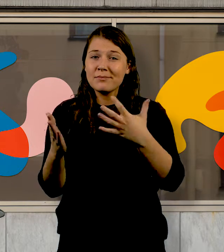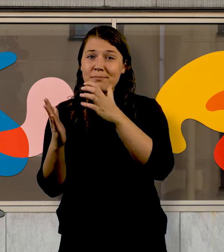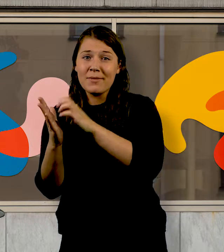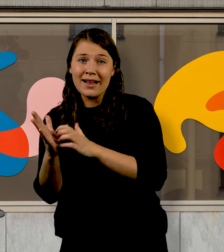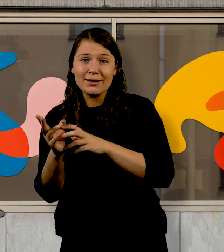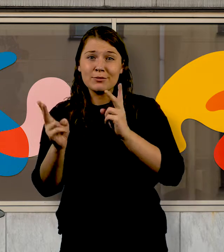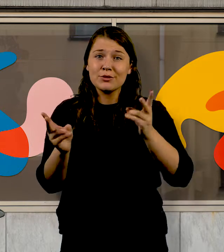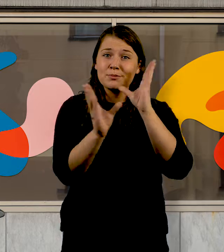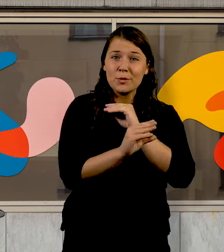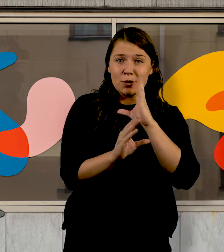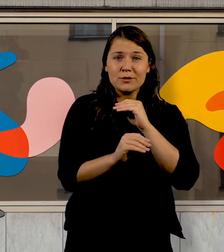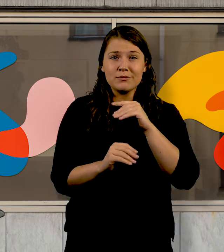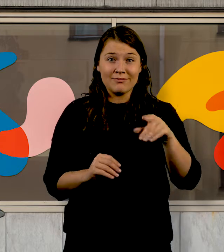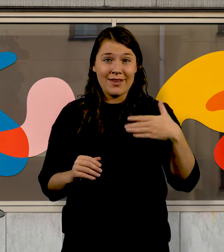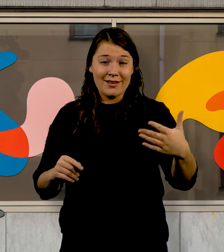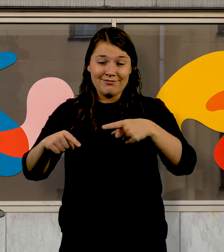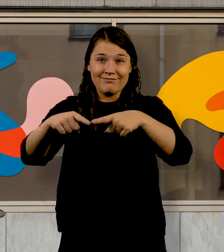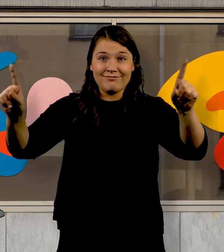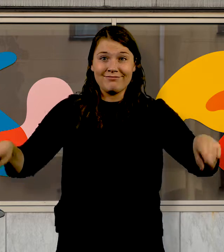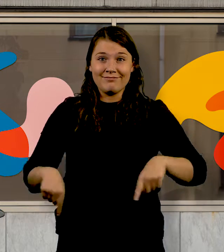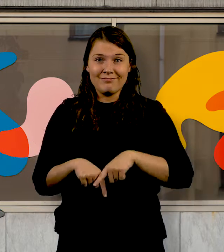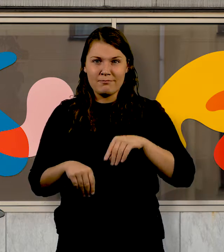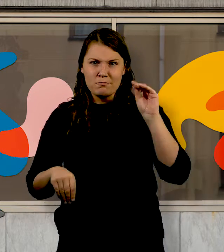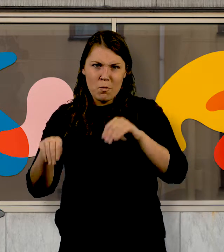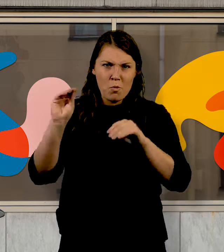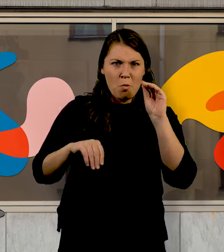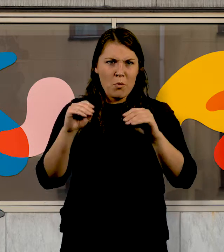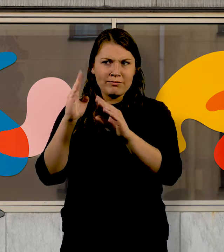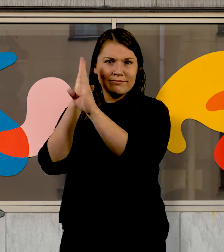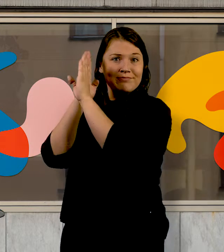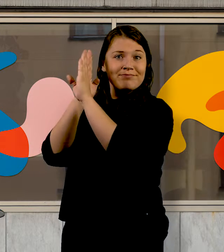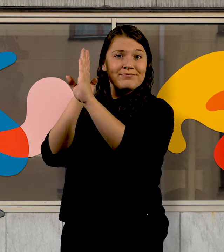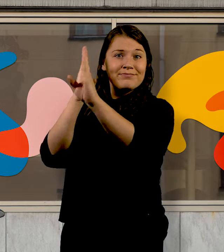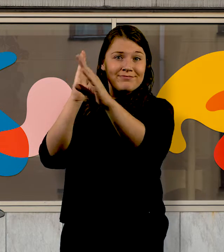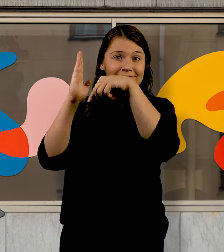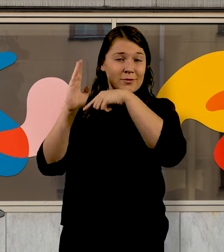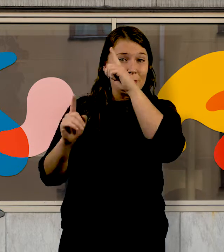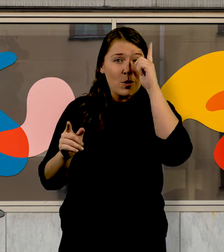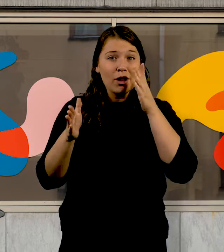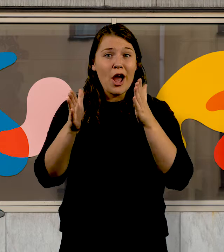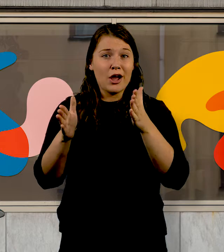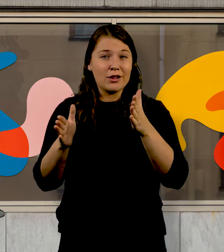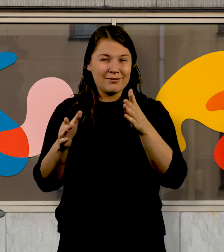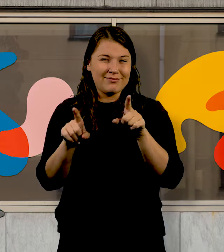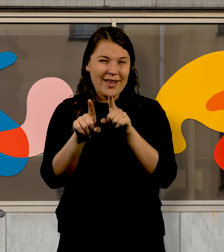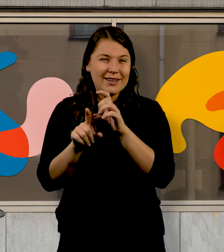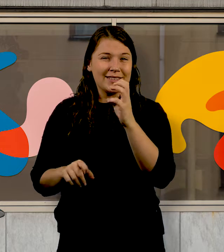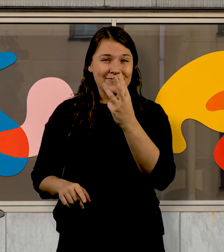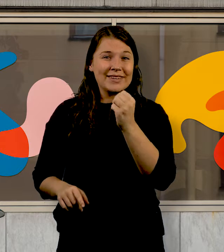fram längs fasaden på Drottninggatan vid Svekos arkitektkontor. Det sker till jassens mer energetiska